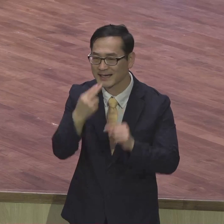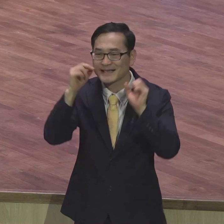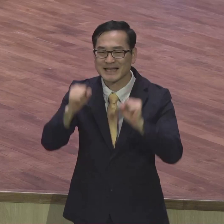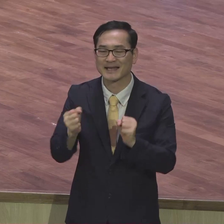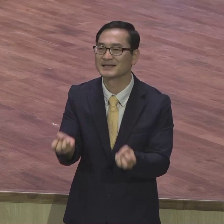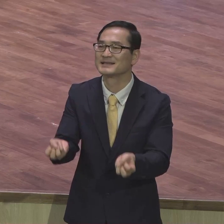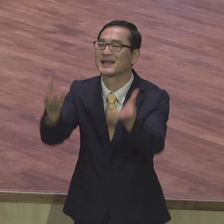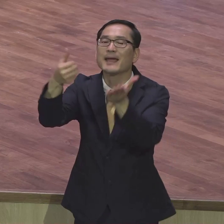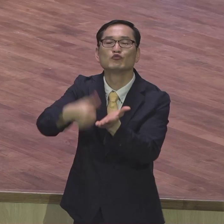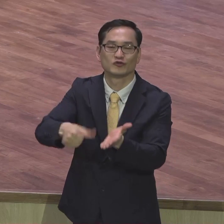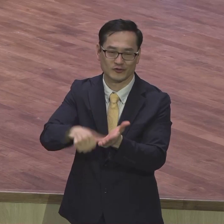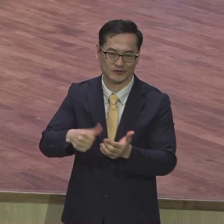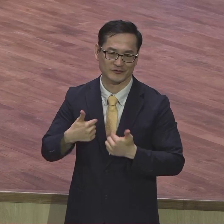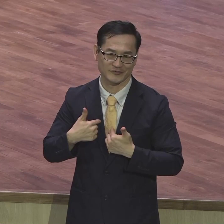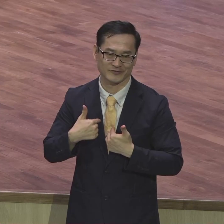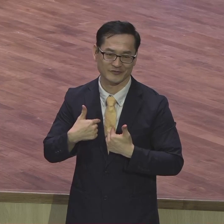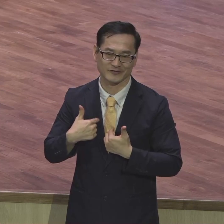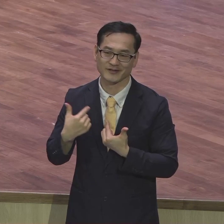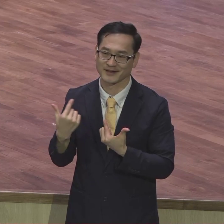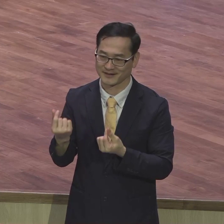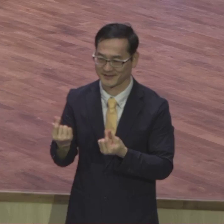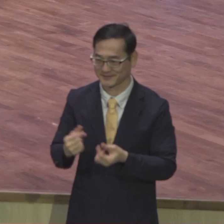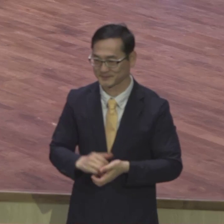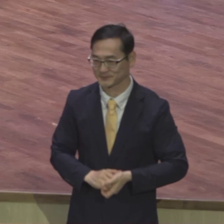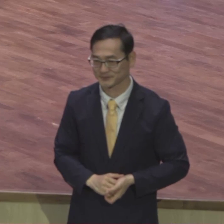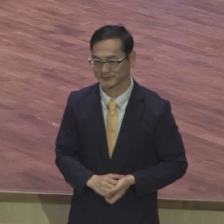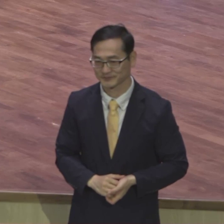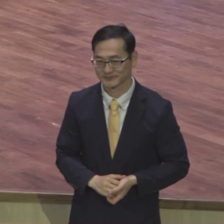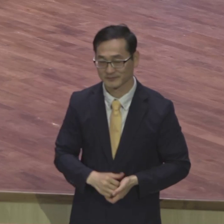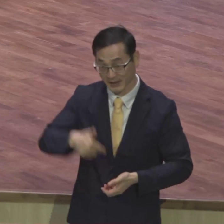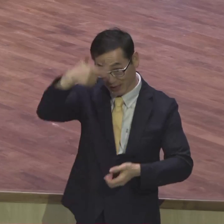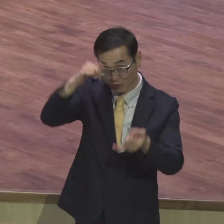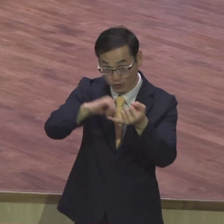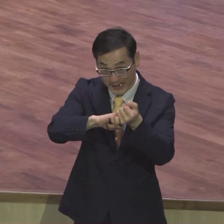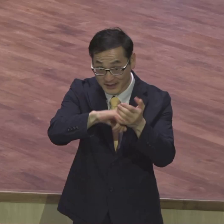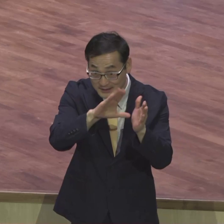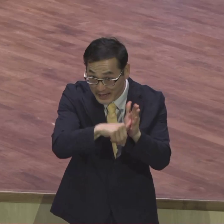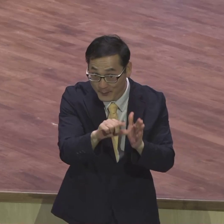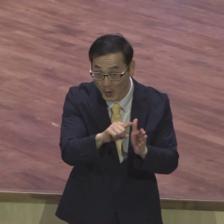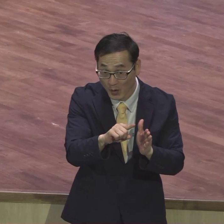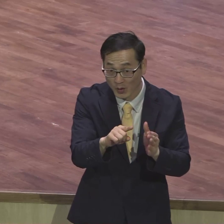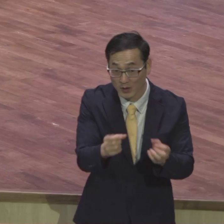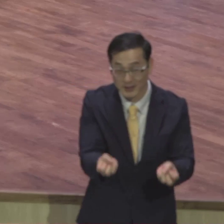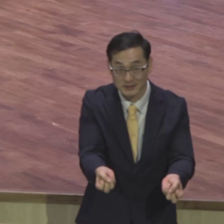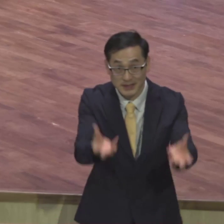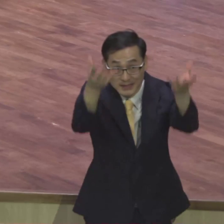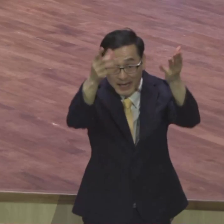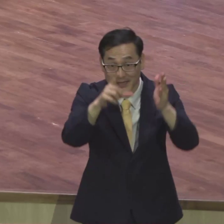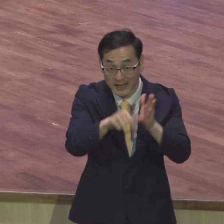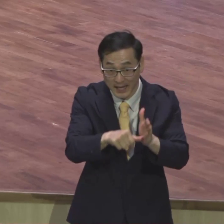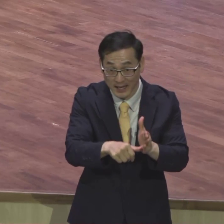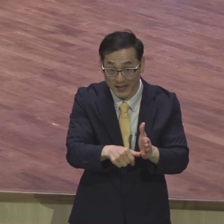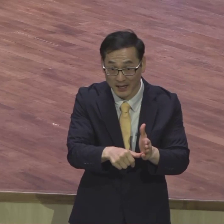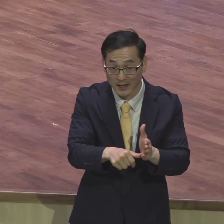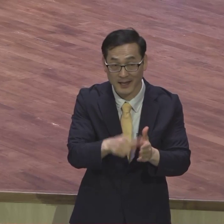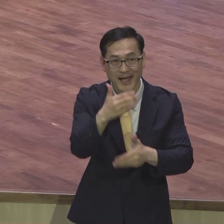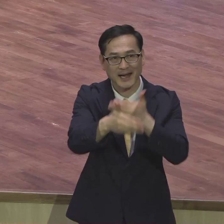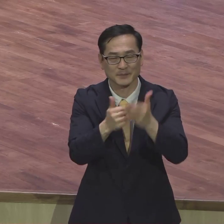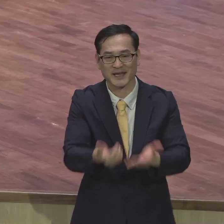산재물이 특별히 구약시대 재물은요 모든 것을 하나님께 드린다 라는 의미에요 하나님께